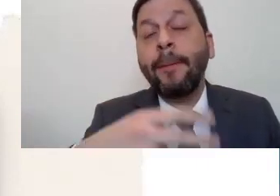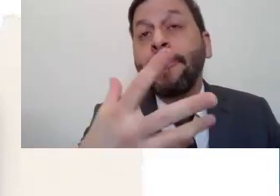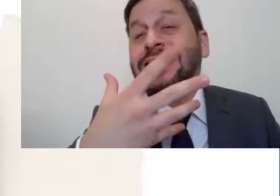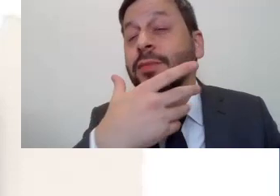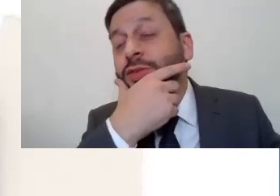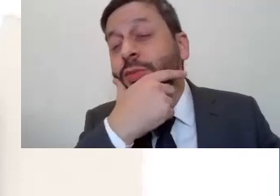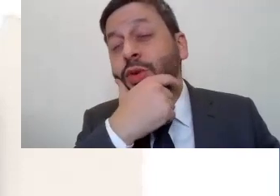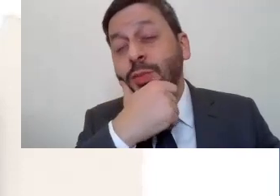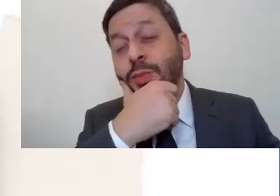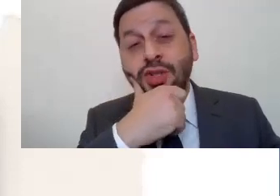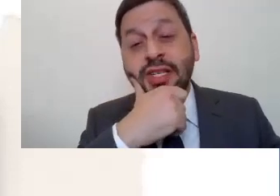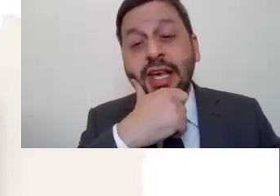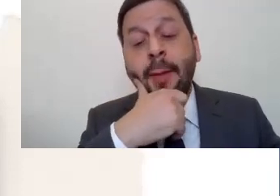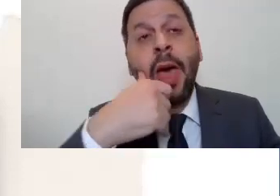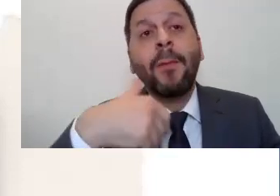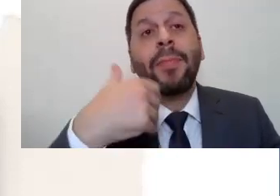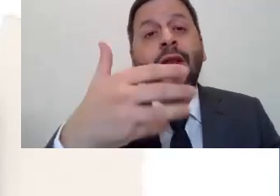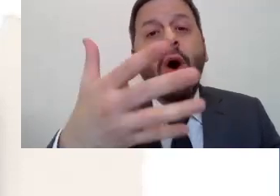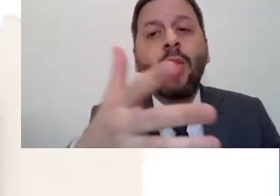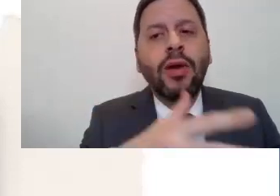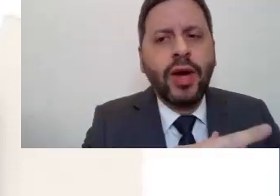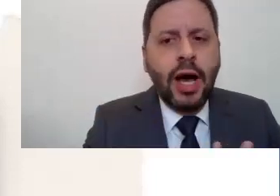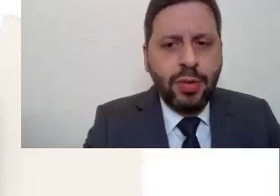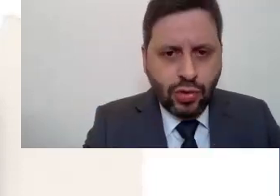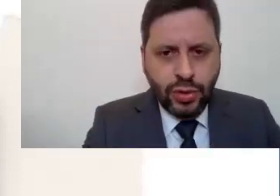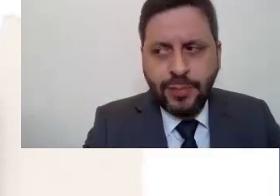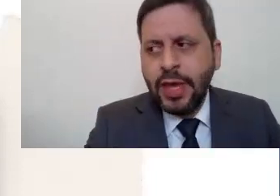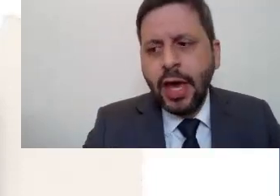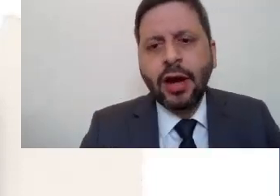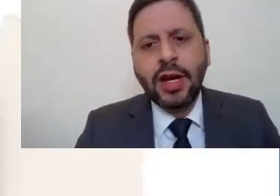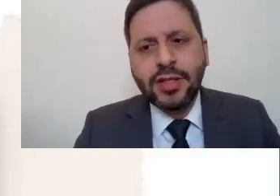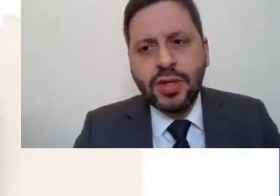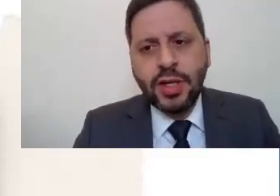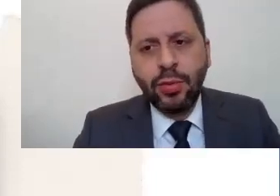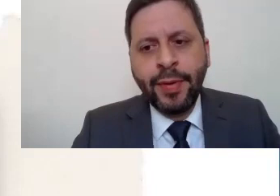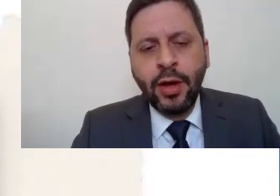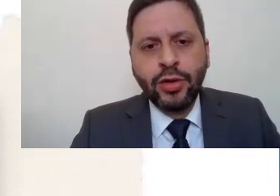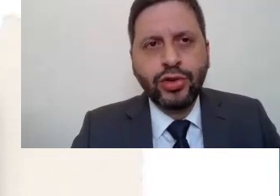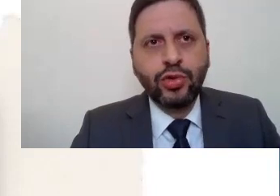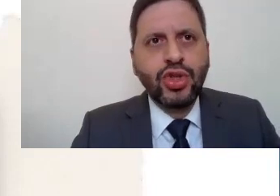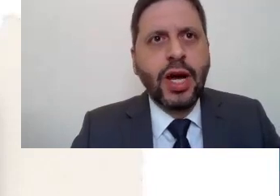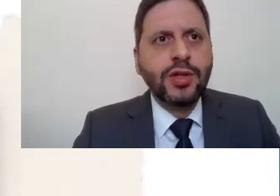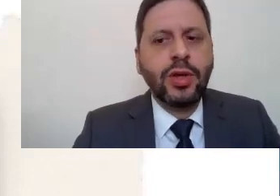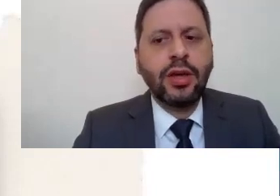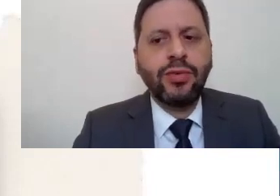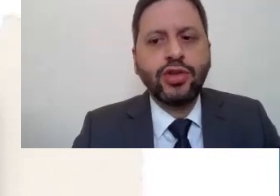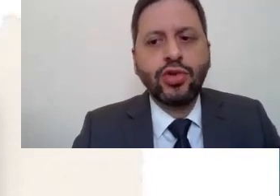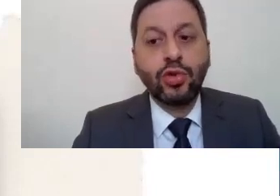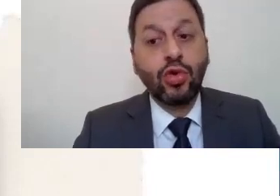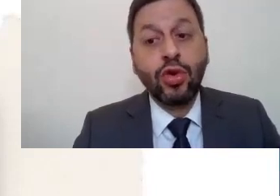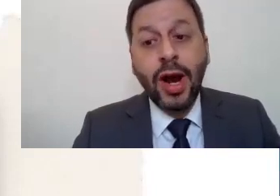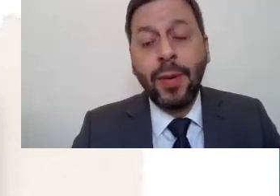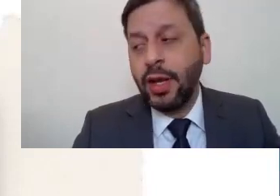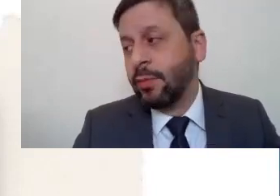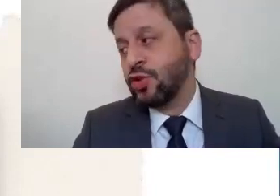sobre incidentes, mas também nós podemos utilizar para melhor qualificar pessoas. E aí quero trazer um exemplo de um estudo de caso em que